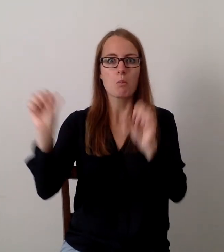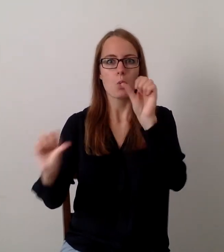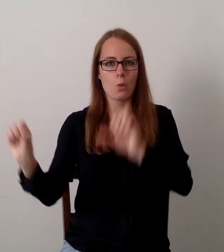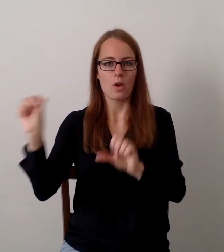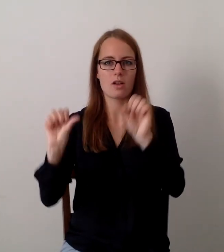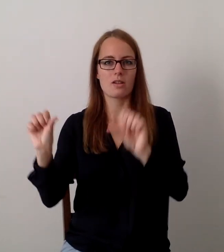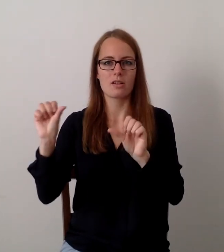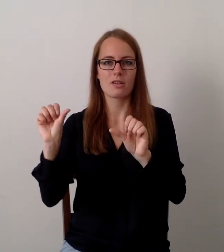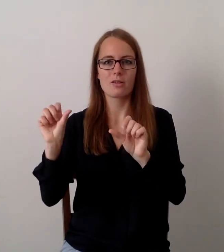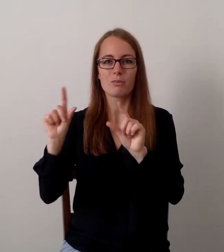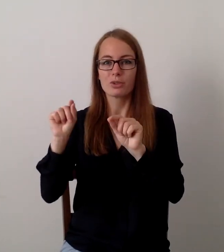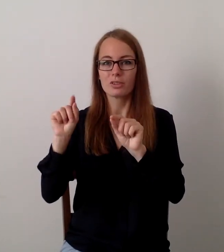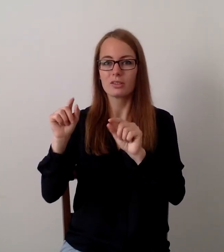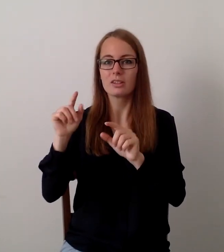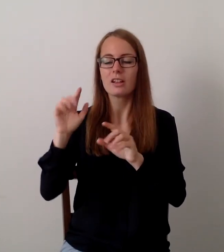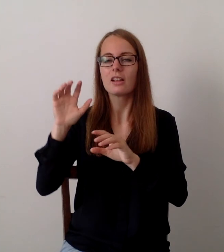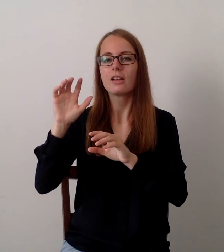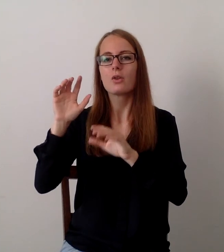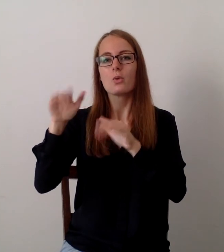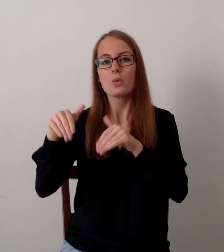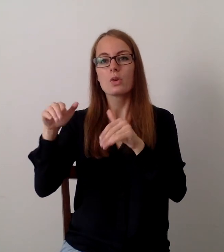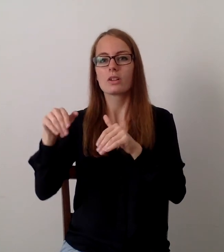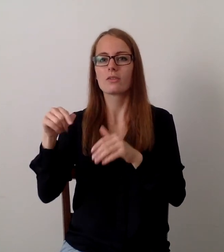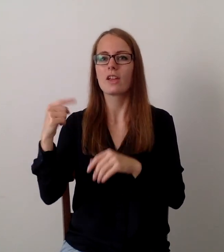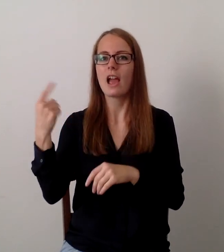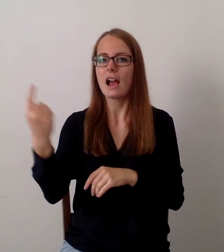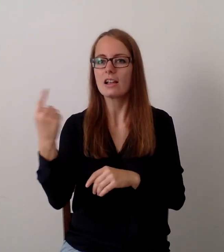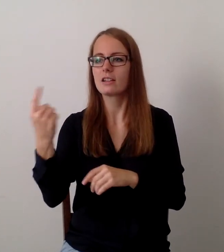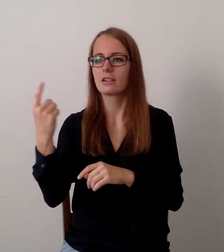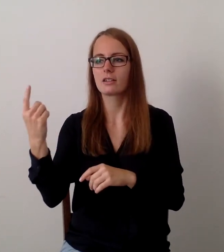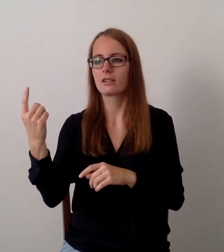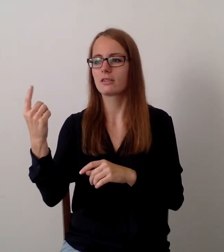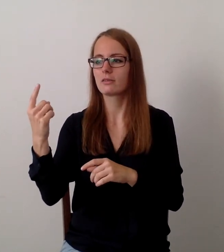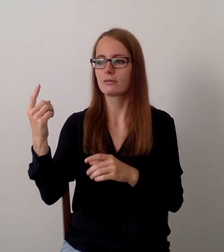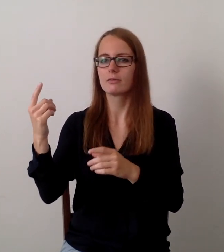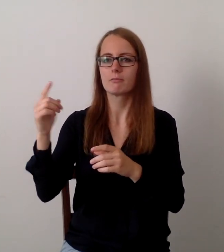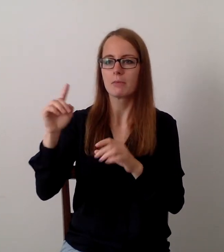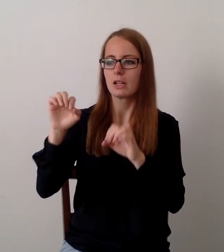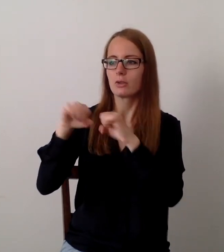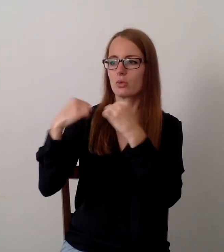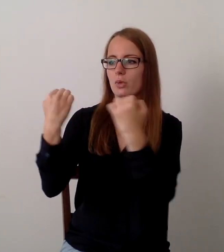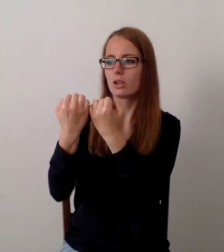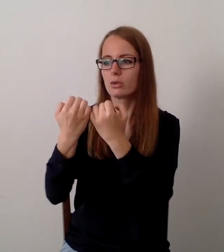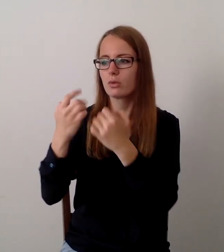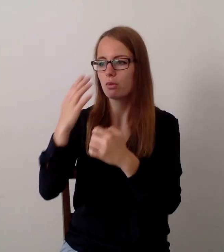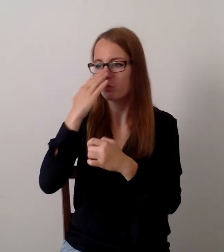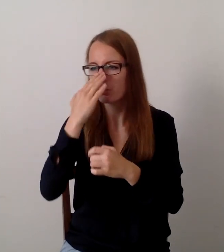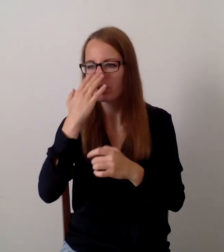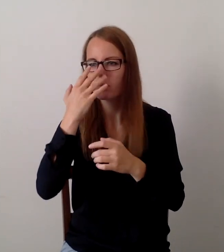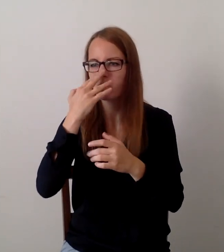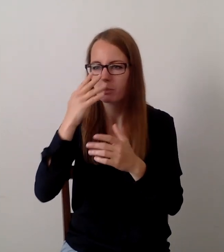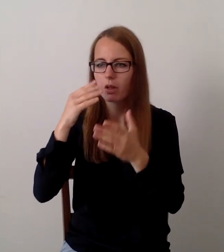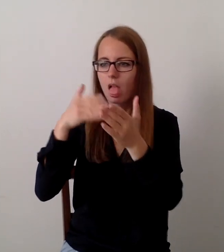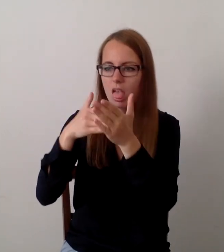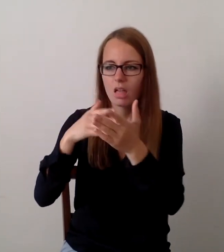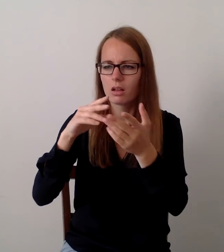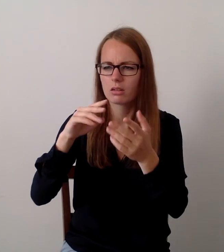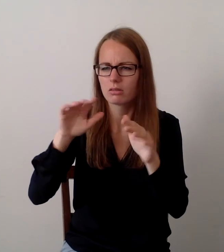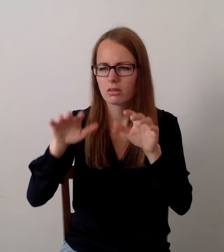Tiere einzeln in bestimmte Situationen gebracht worden sind, wo die durch Versuch und Irrtum etwas lernen, was dann verstärkt